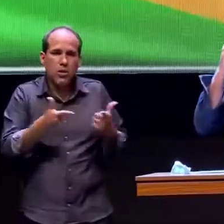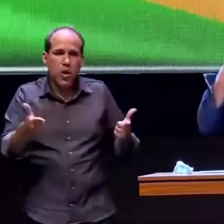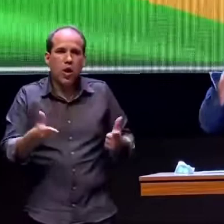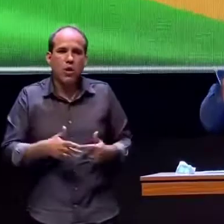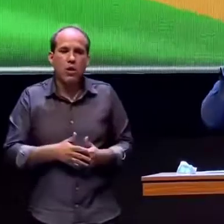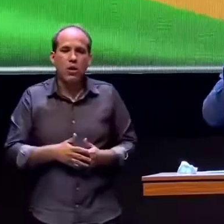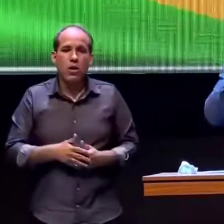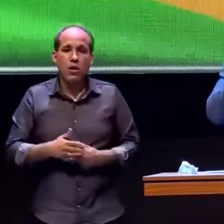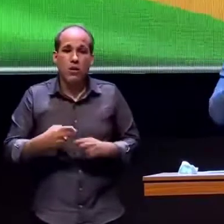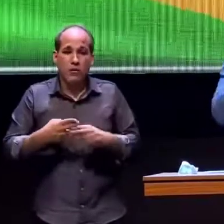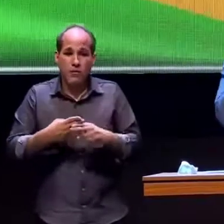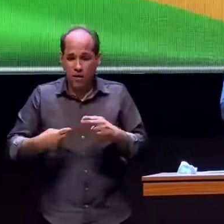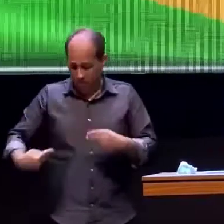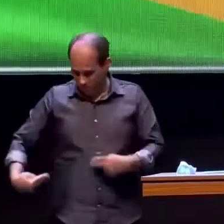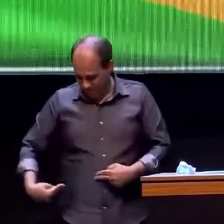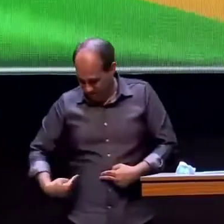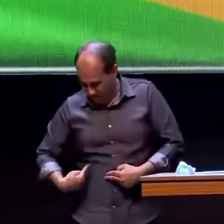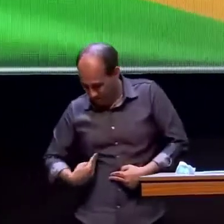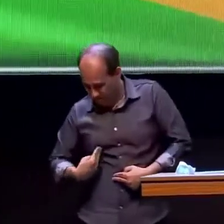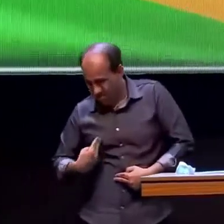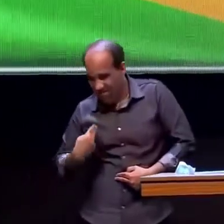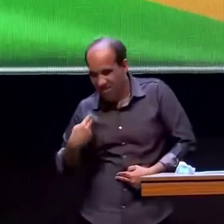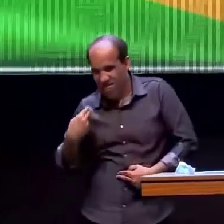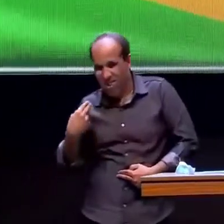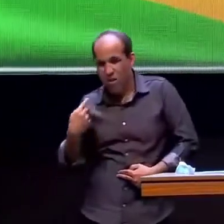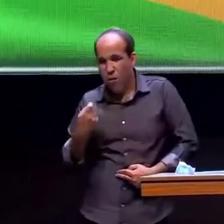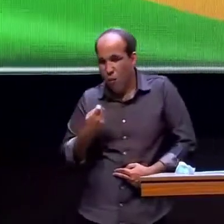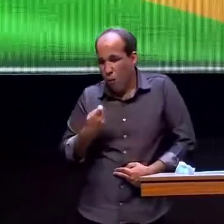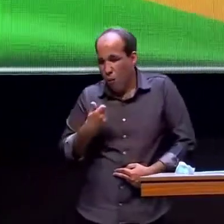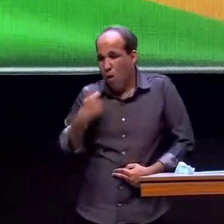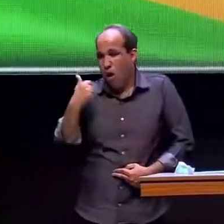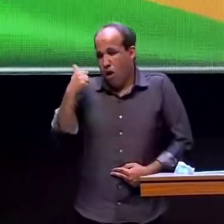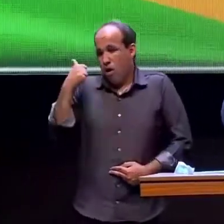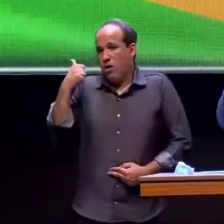a faca passou lambendo veias